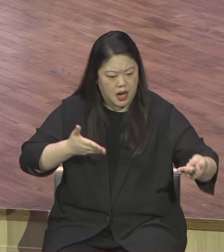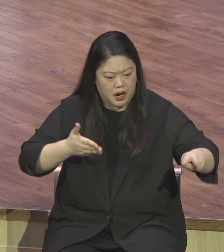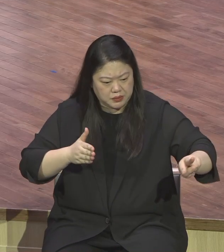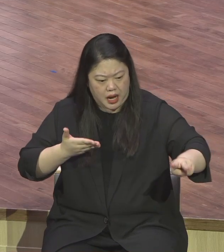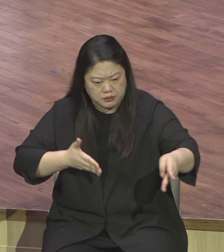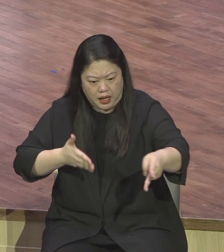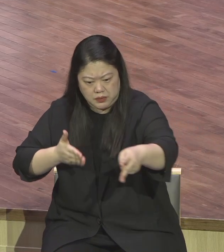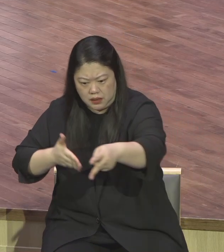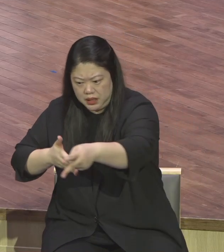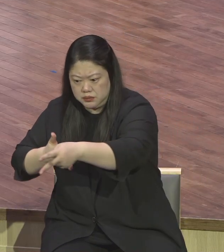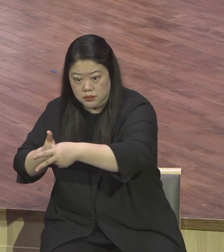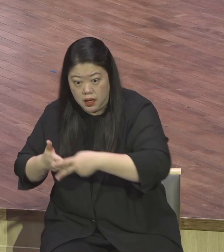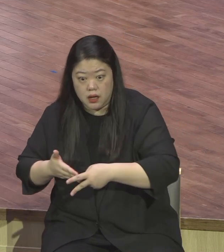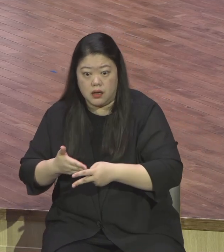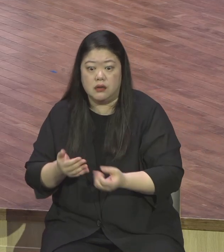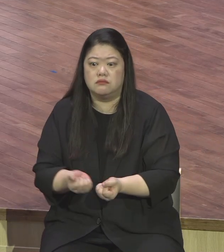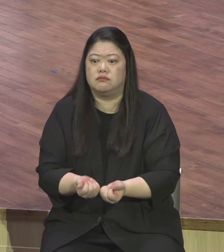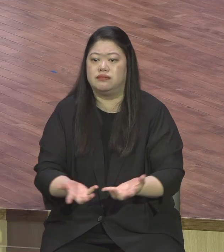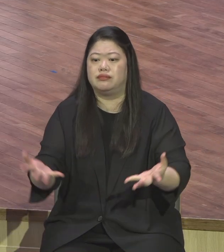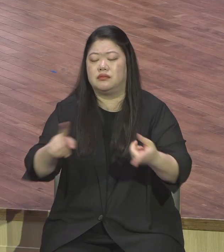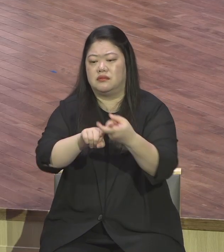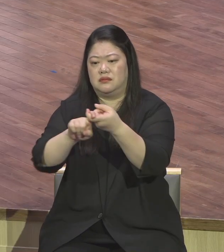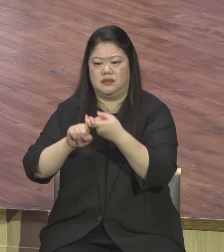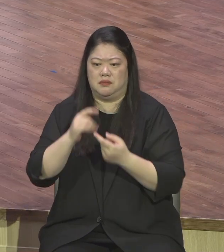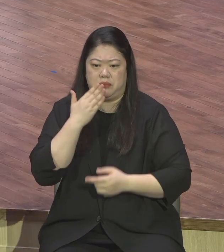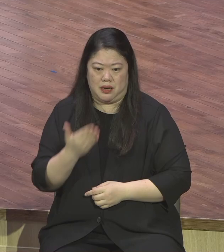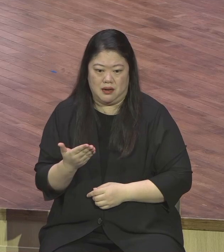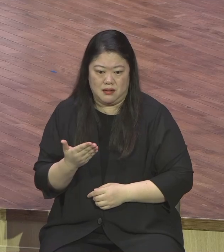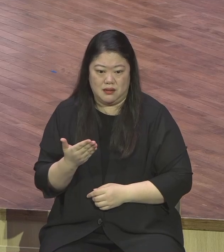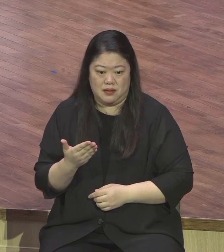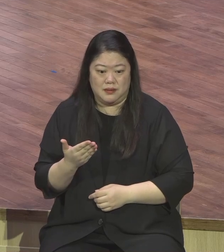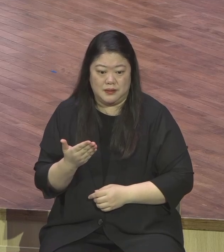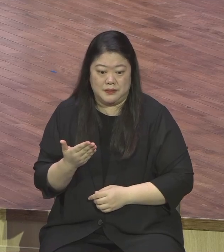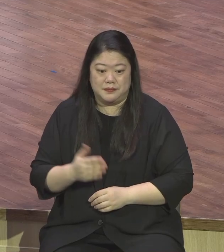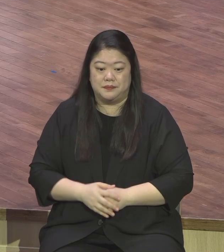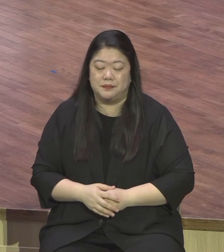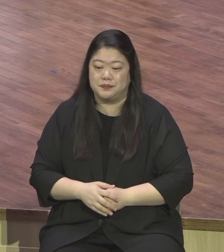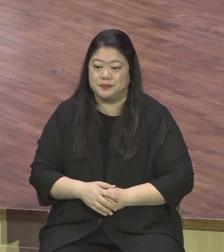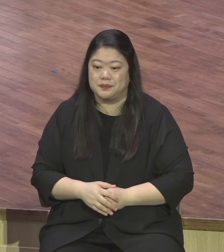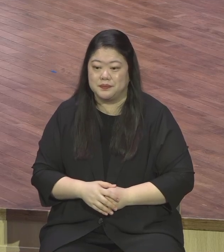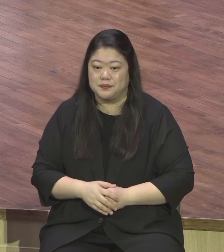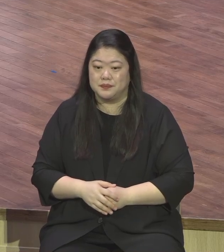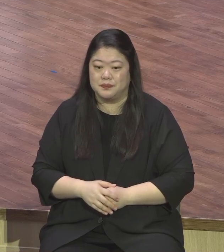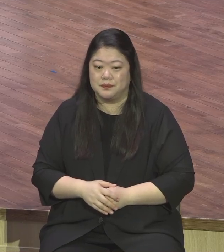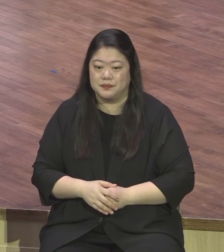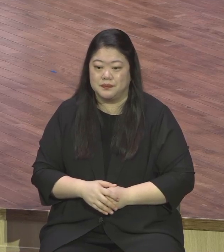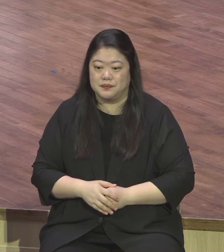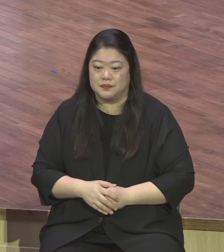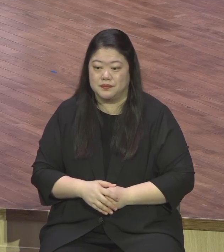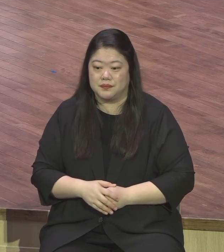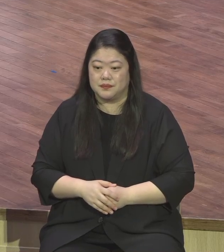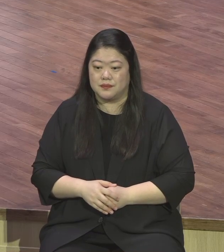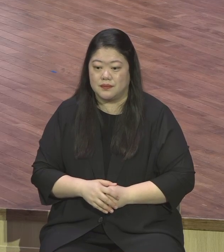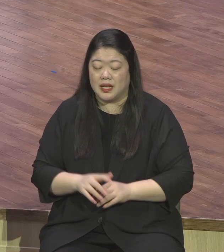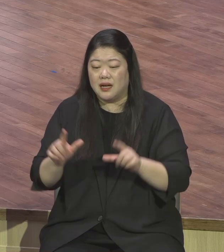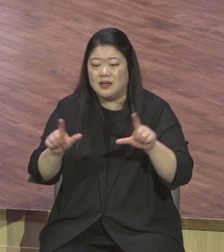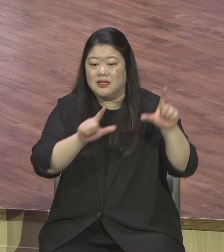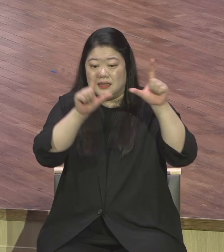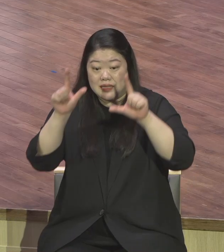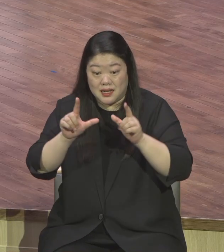편집하는 삶이다 영례모드 신도들 삶의 밥그릇마다 이런 감사리래를 통해서